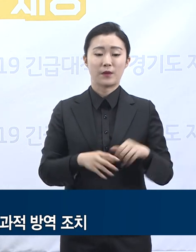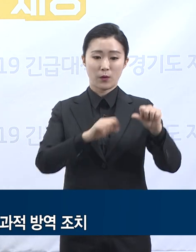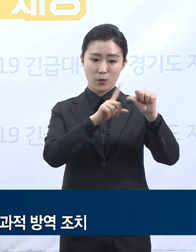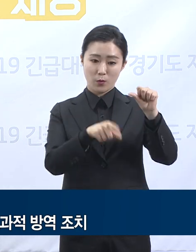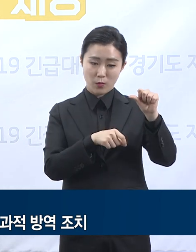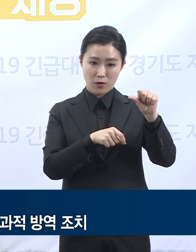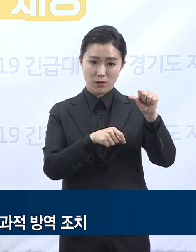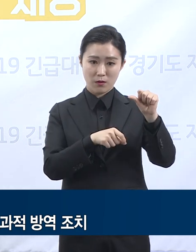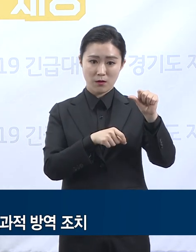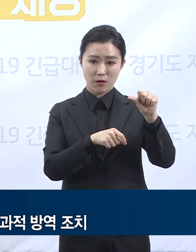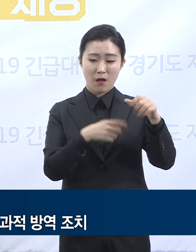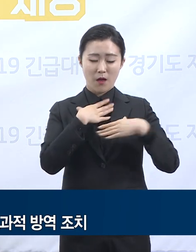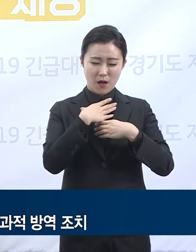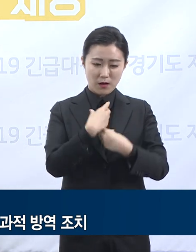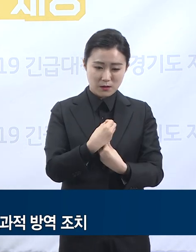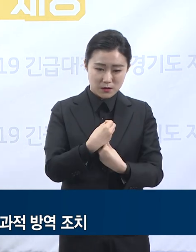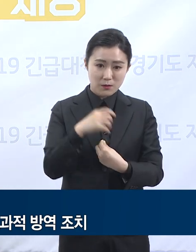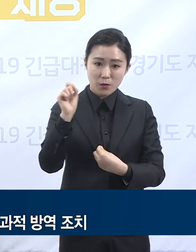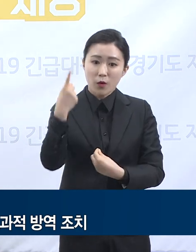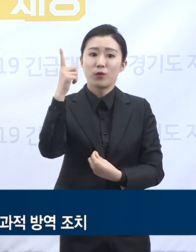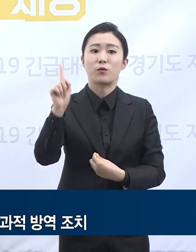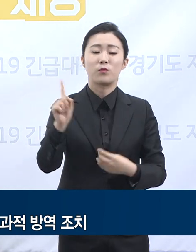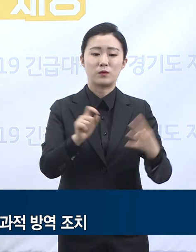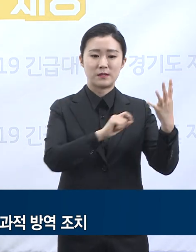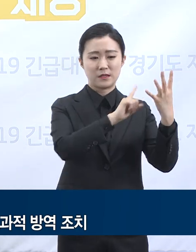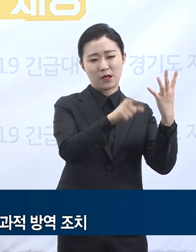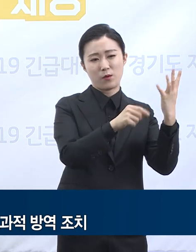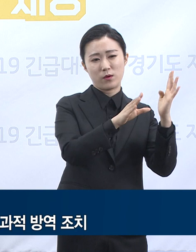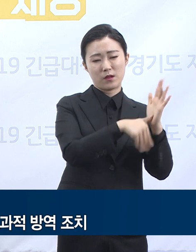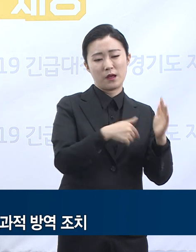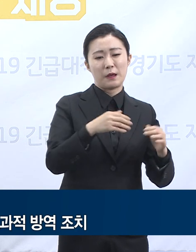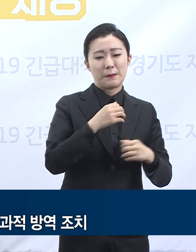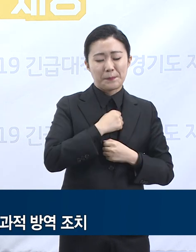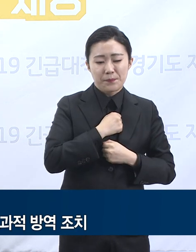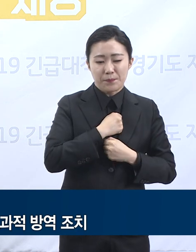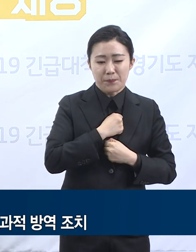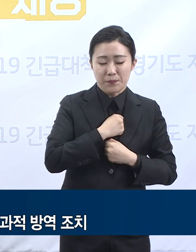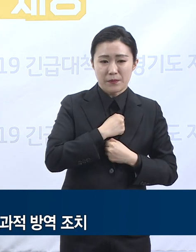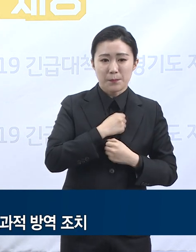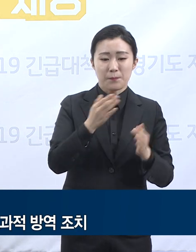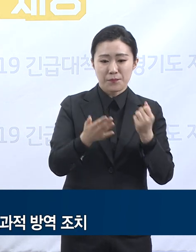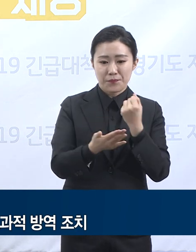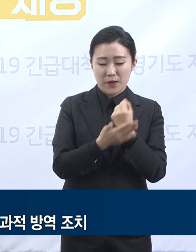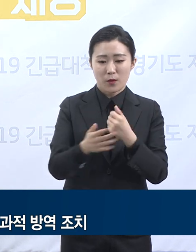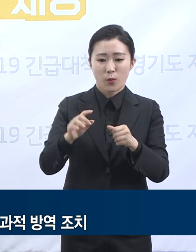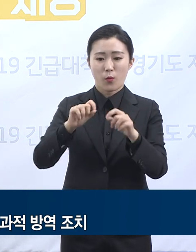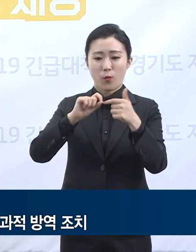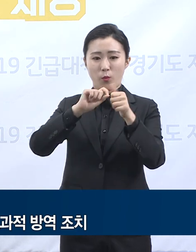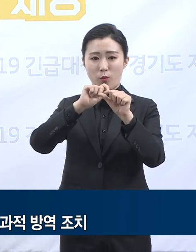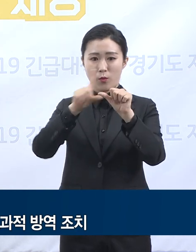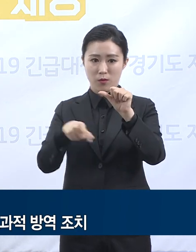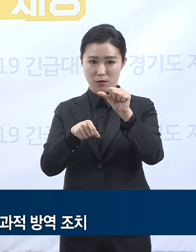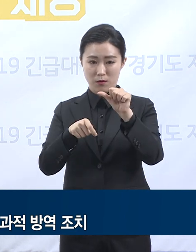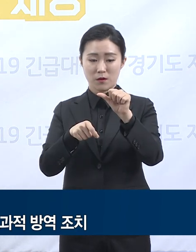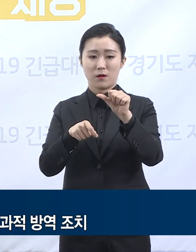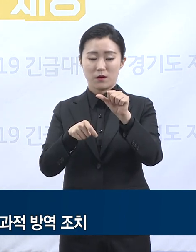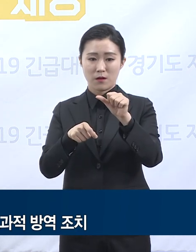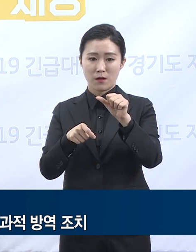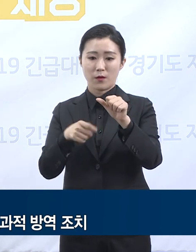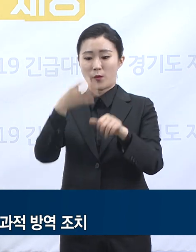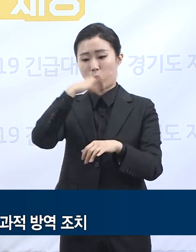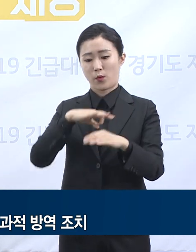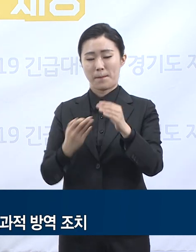4월의 인내 덕분이었을 수 있습니다. 그렇게 생각한다면 앞으로 몇 주간 지금보다 좋지 않은 상황을 마주할